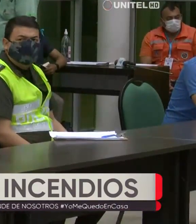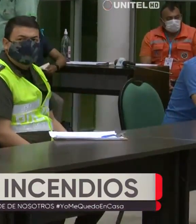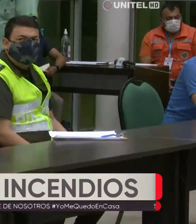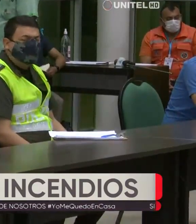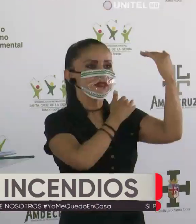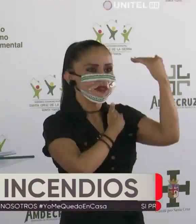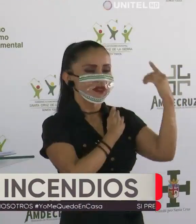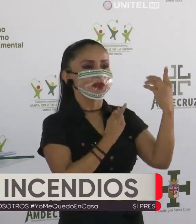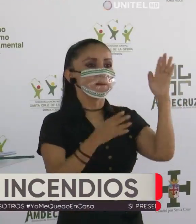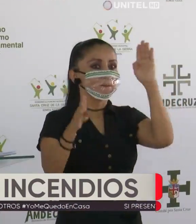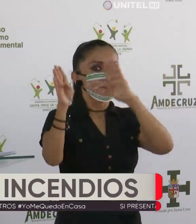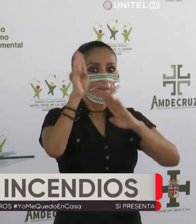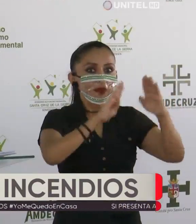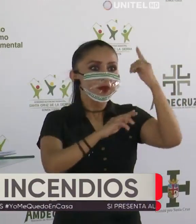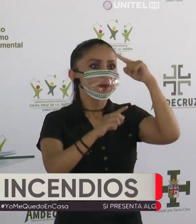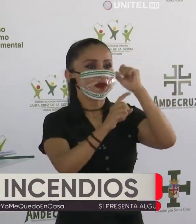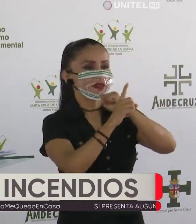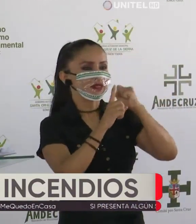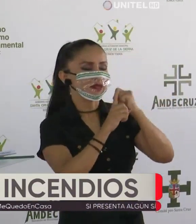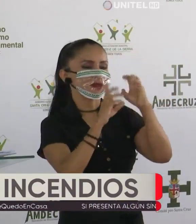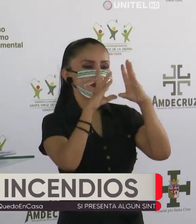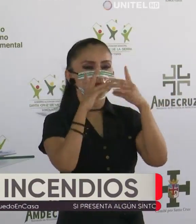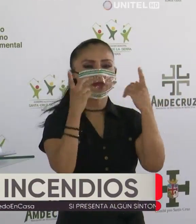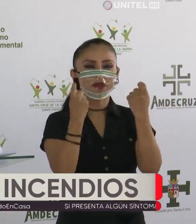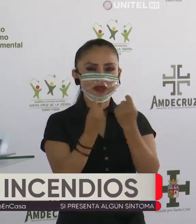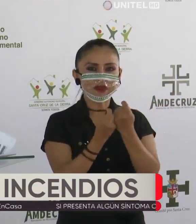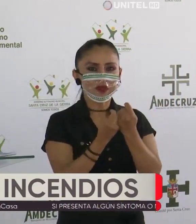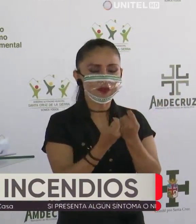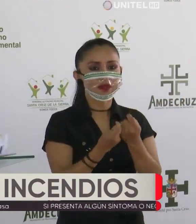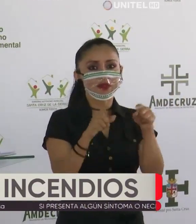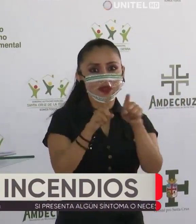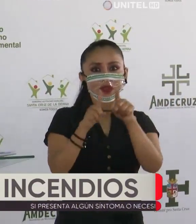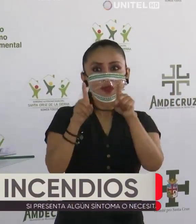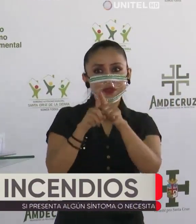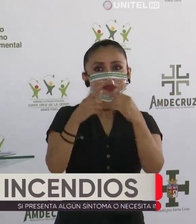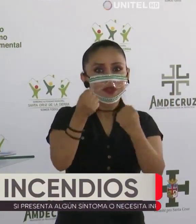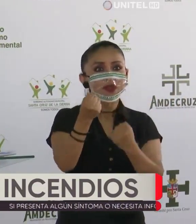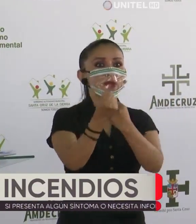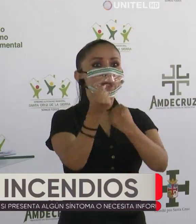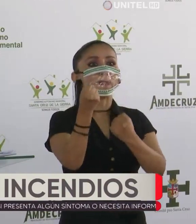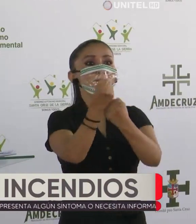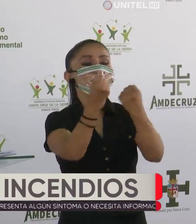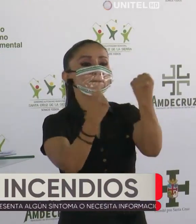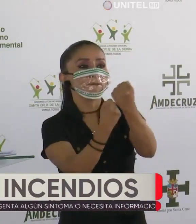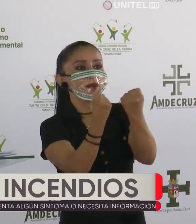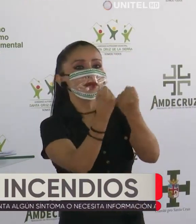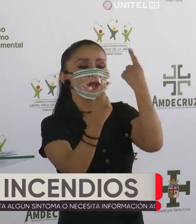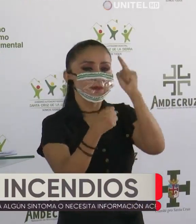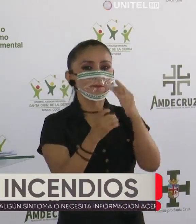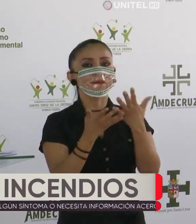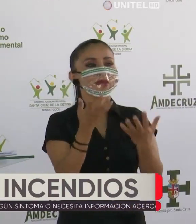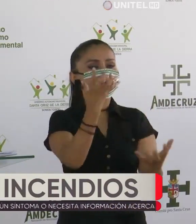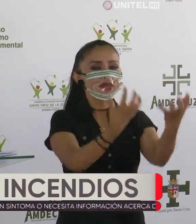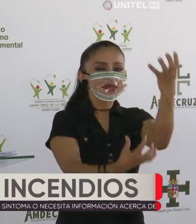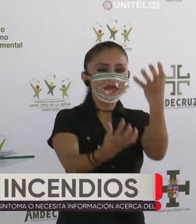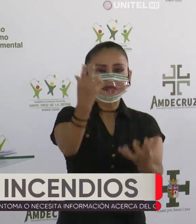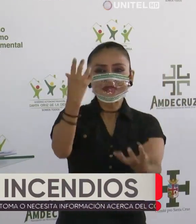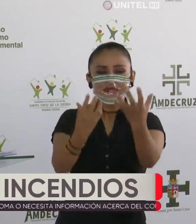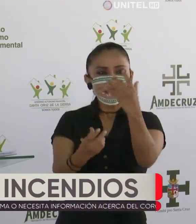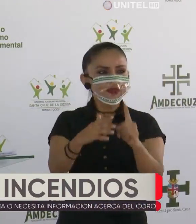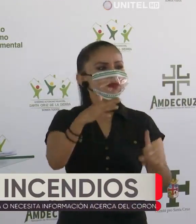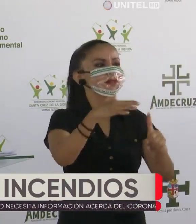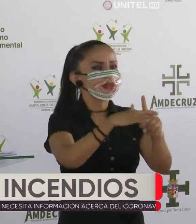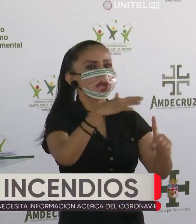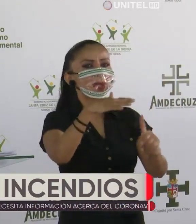está muy preocupada por la situación actual del departamento y que está colaborando para la atención de los incendios forestales que se están